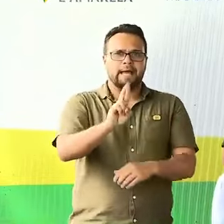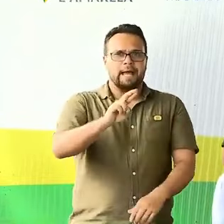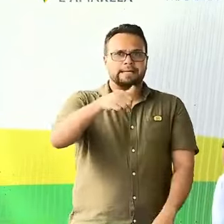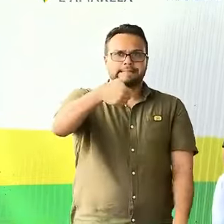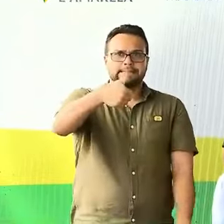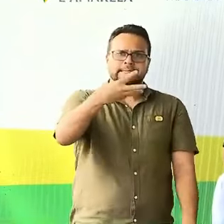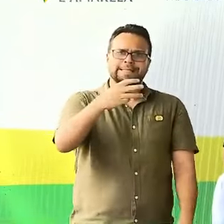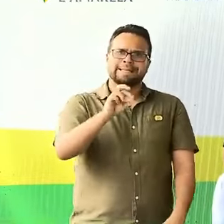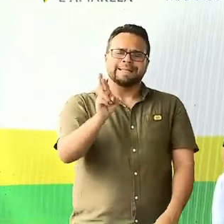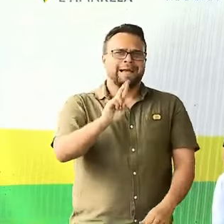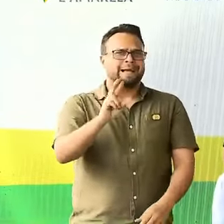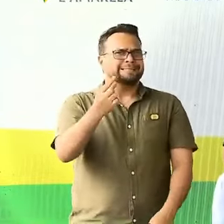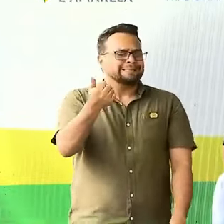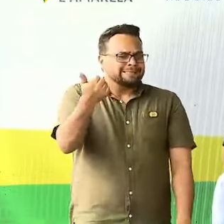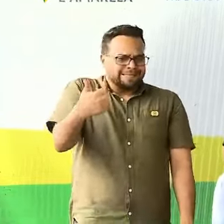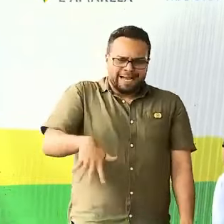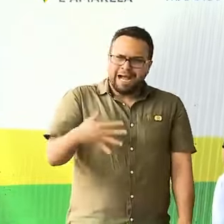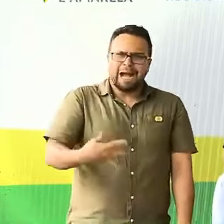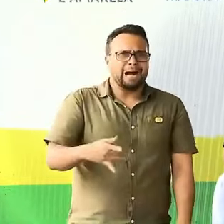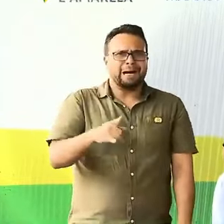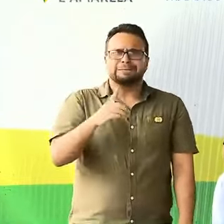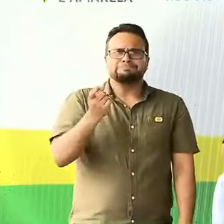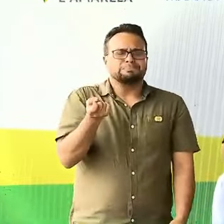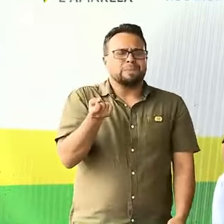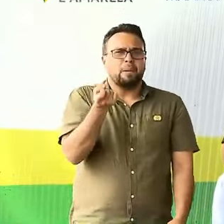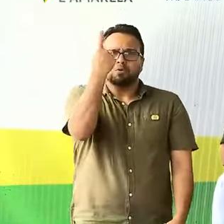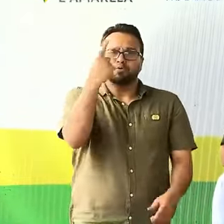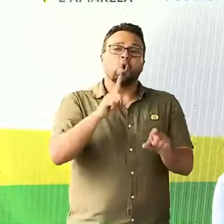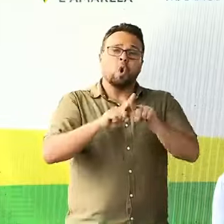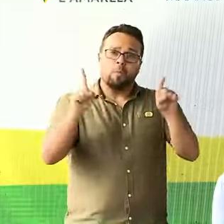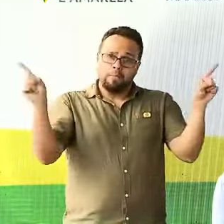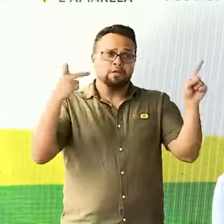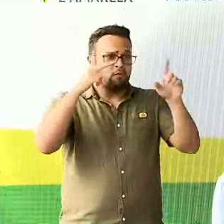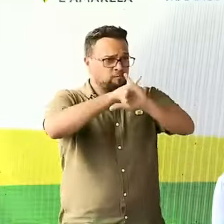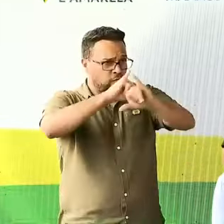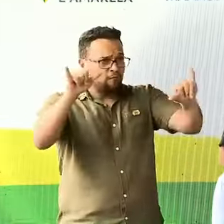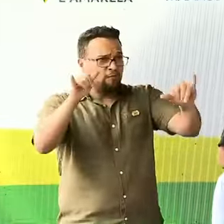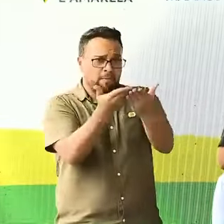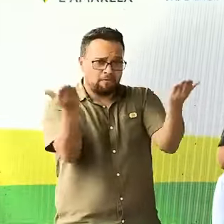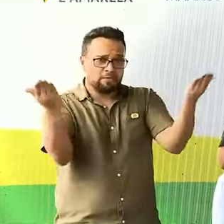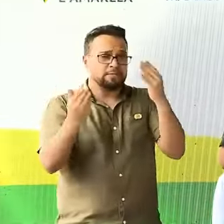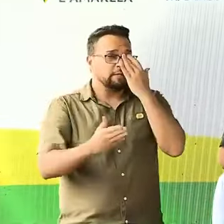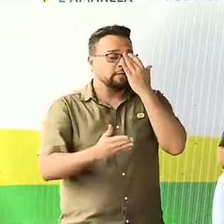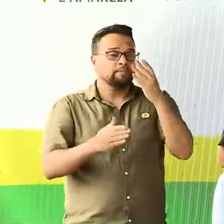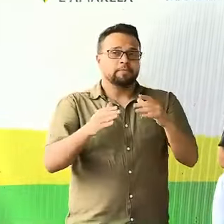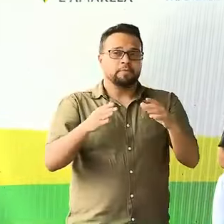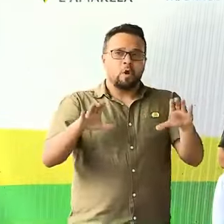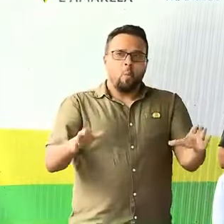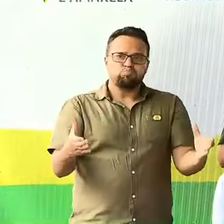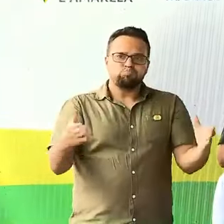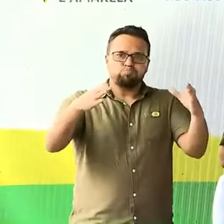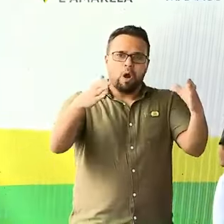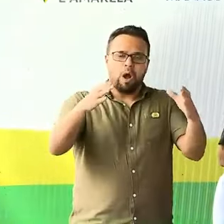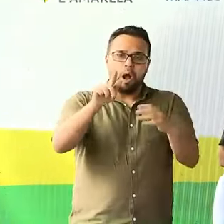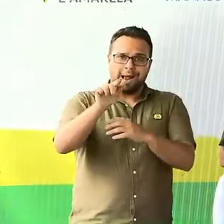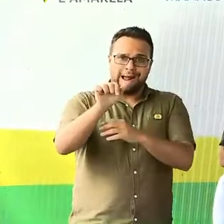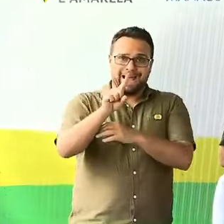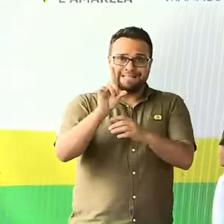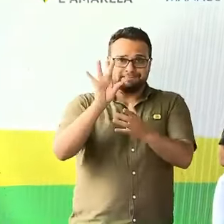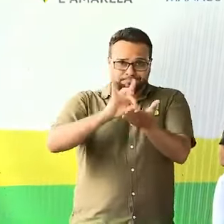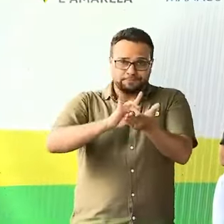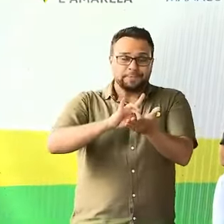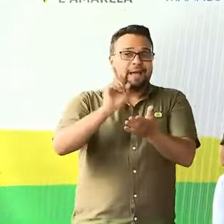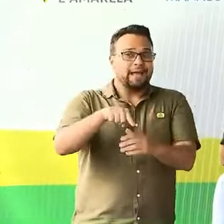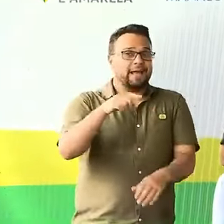Realmente é um absurdo, mas dizia a vocês que o botijão de gás custa na